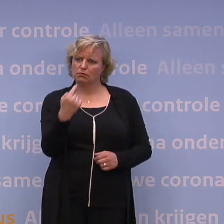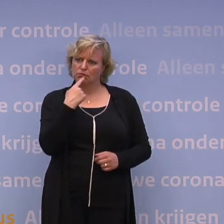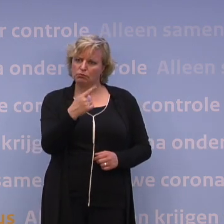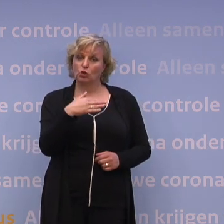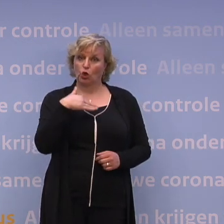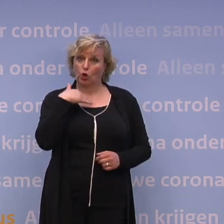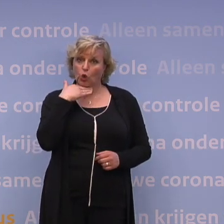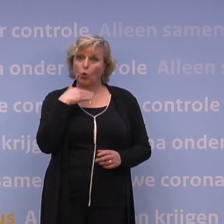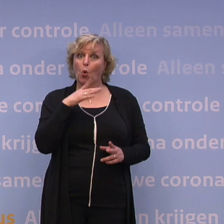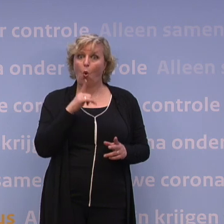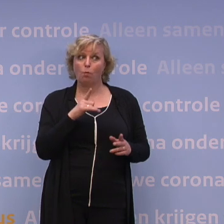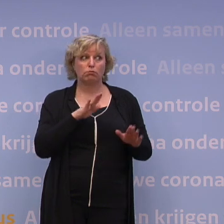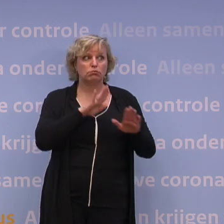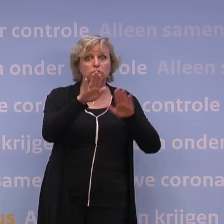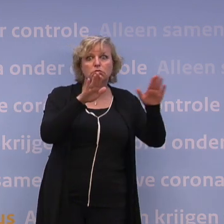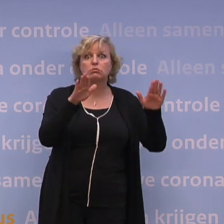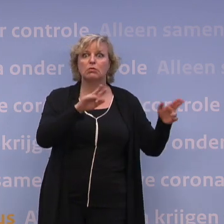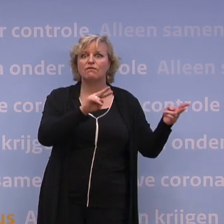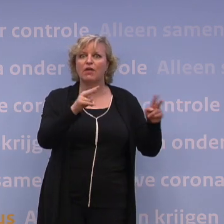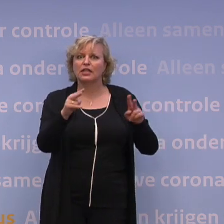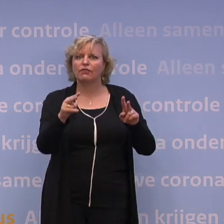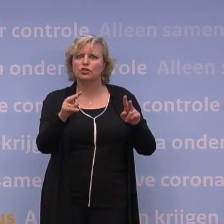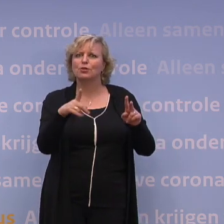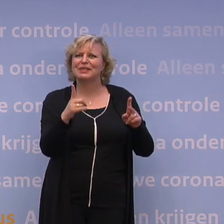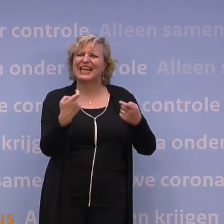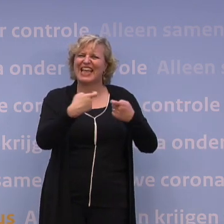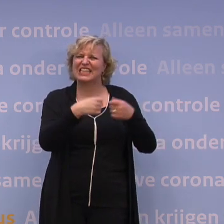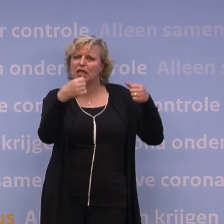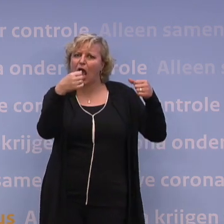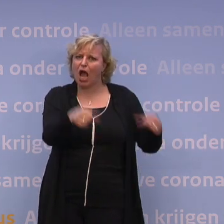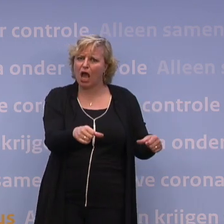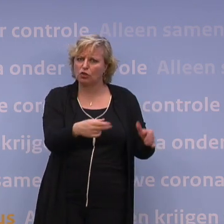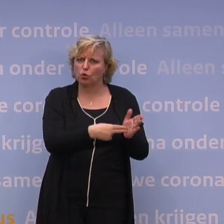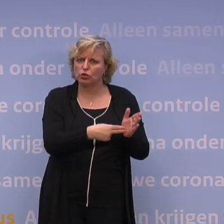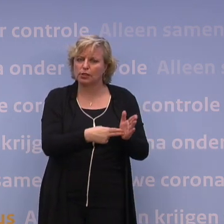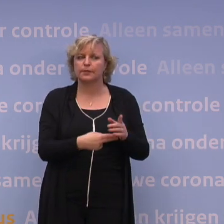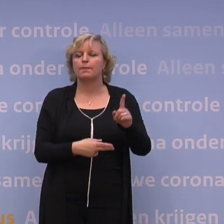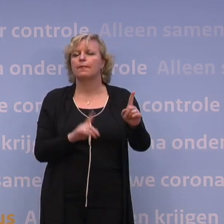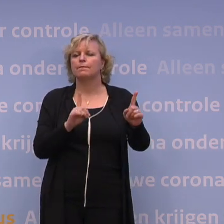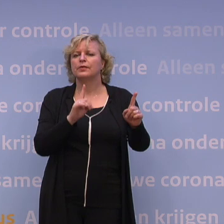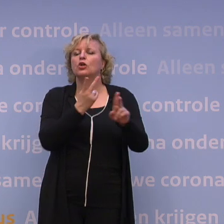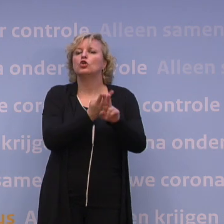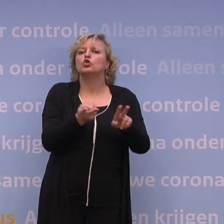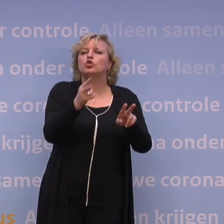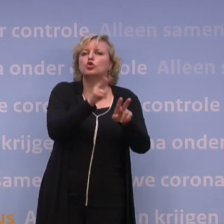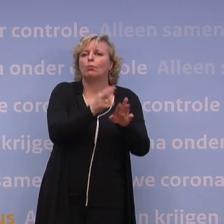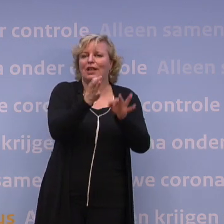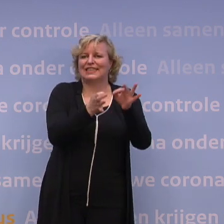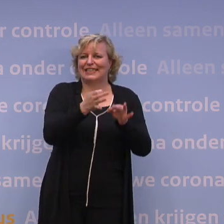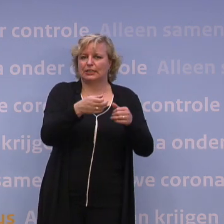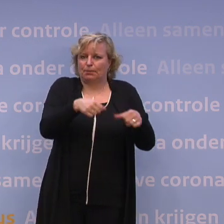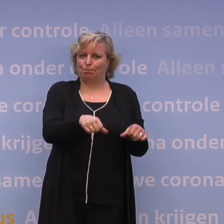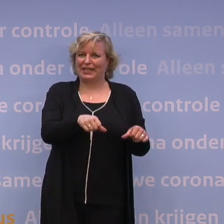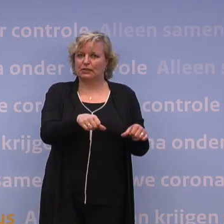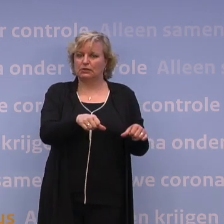engste varianten buiten de deur te houden. We hebben geen extra slot op de deur nodig, vliegverbod. Nee, die dubbele testplicht, dat is voor buiten de deur. Dus dat is om